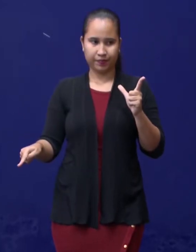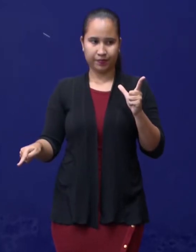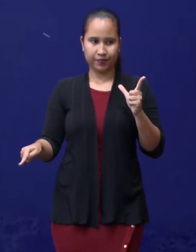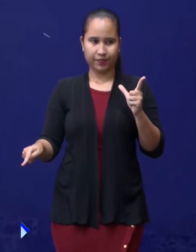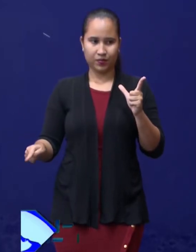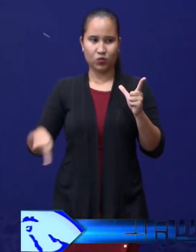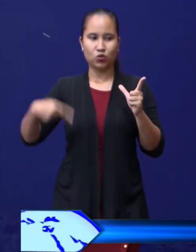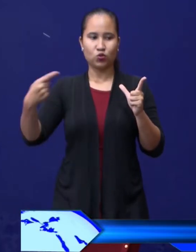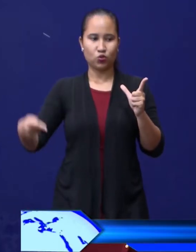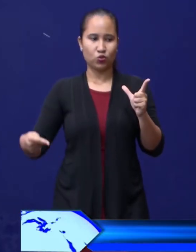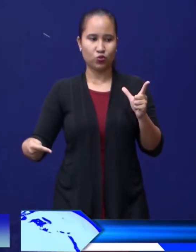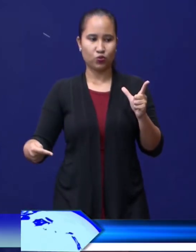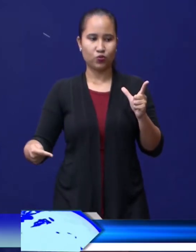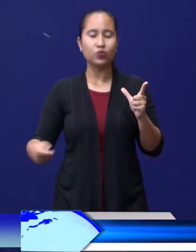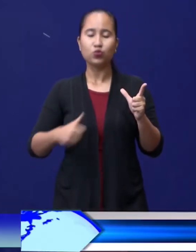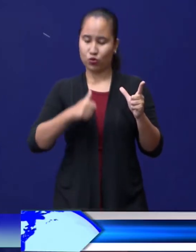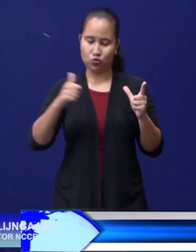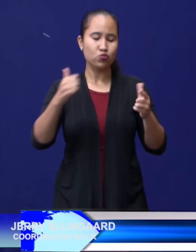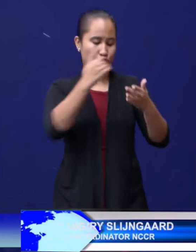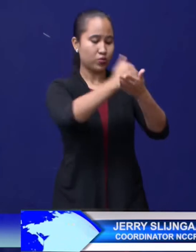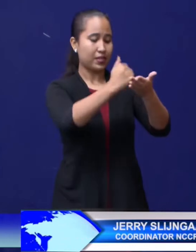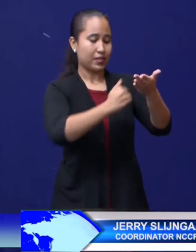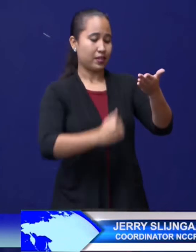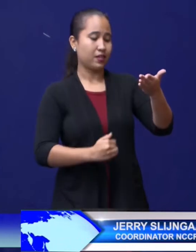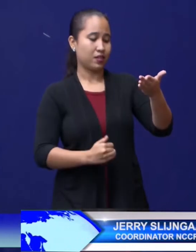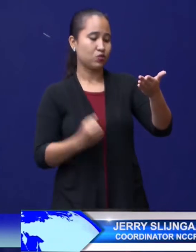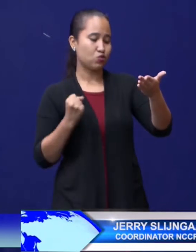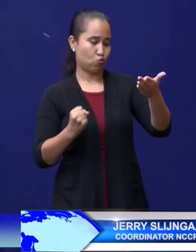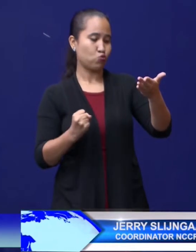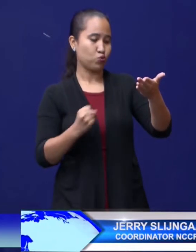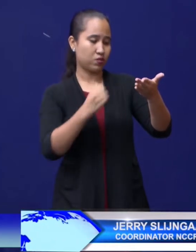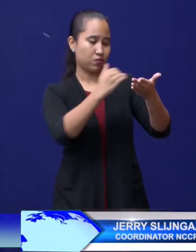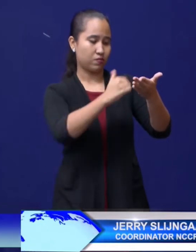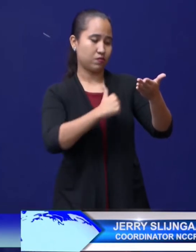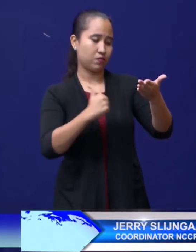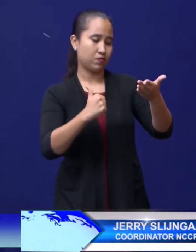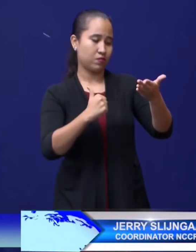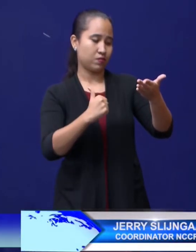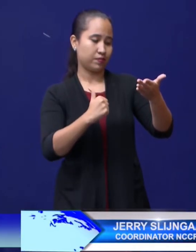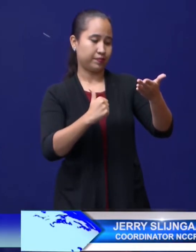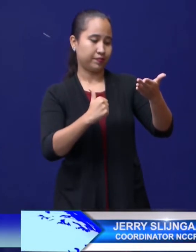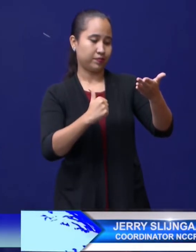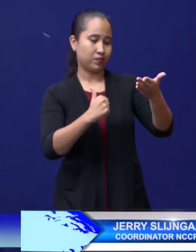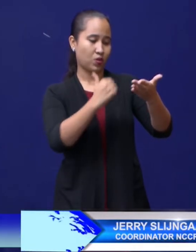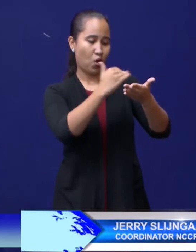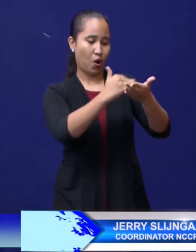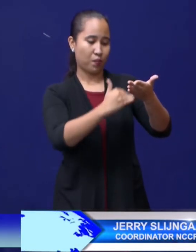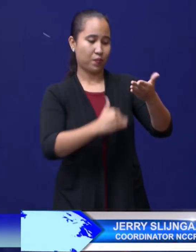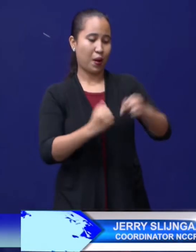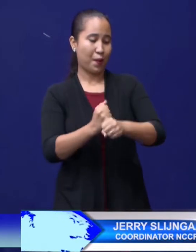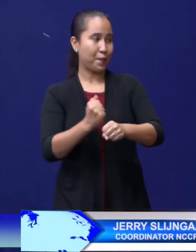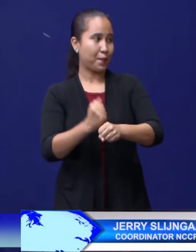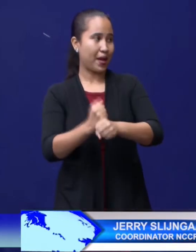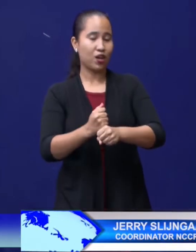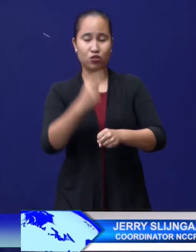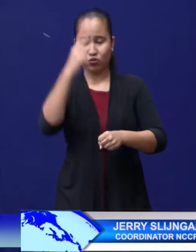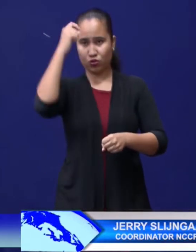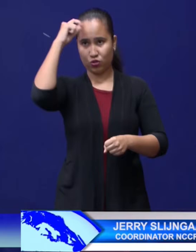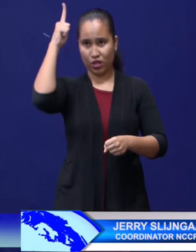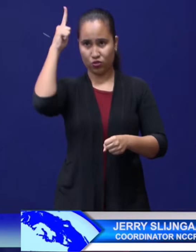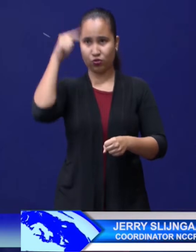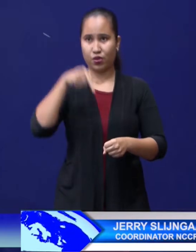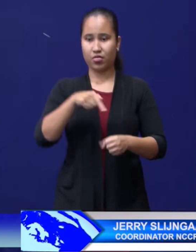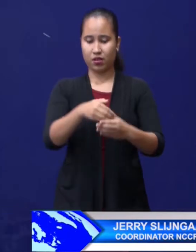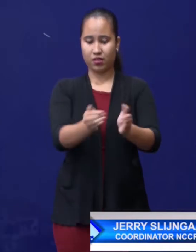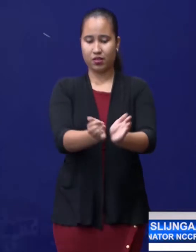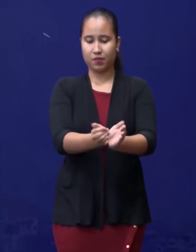voldaan was aan de stringenteregels en de controleregels die zijn opgesteld door de deskundigen en de